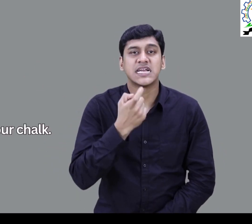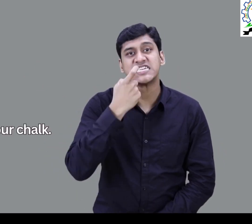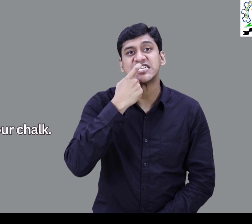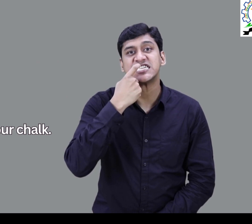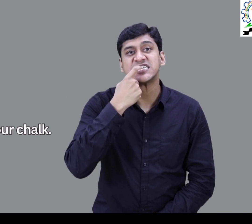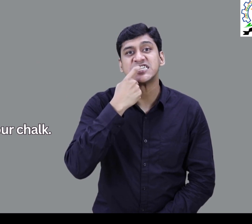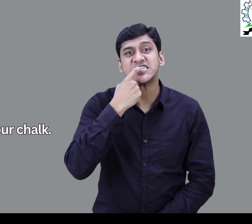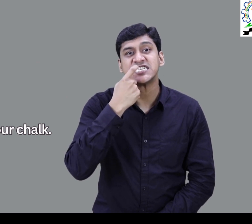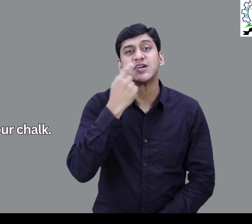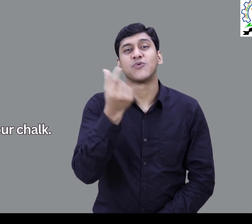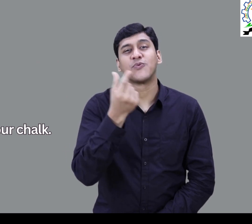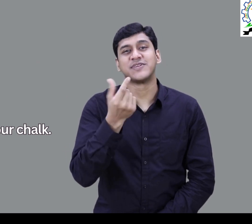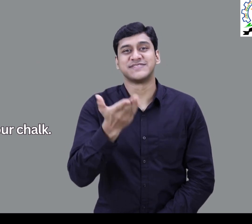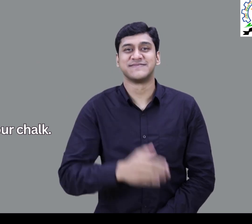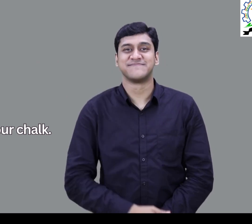सफेद रंग का Chalk इस्तेमाल करो